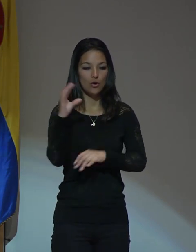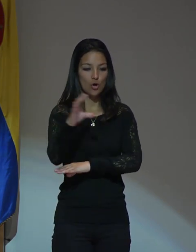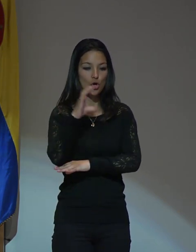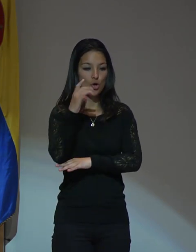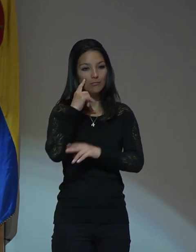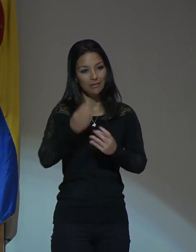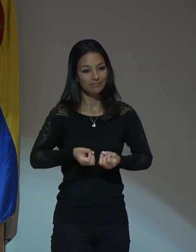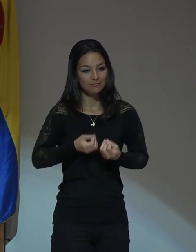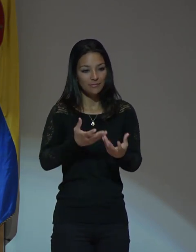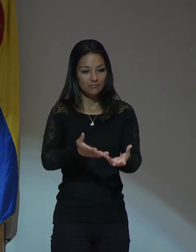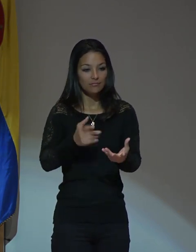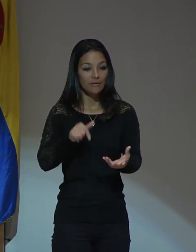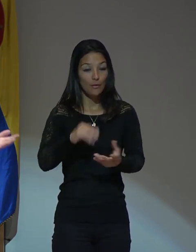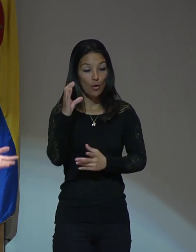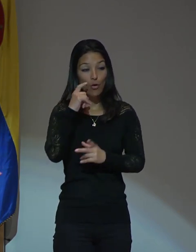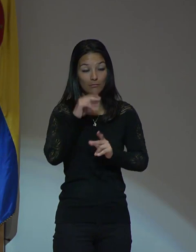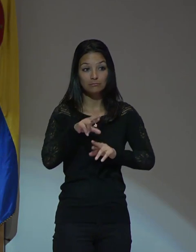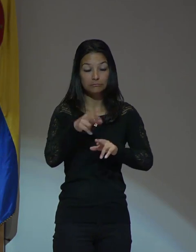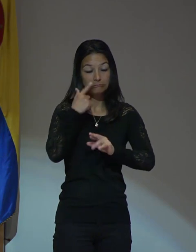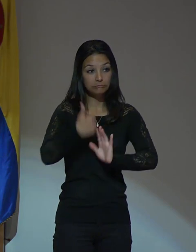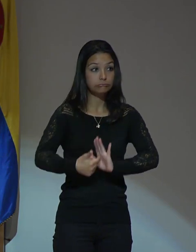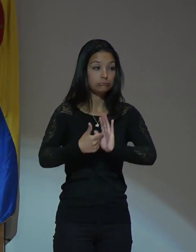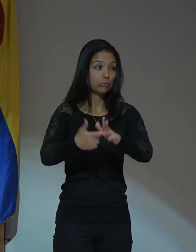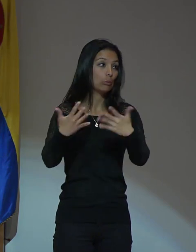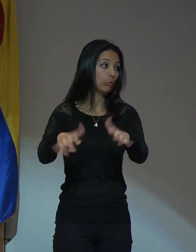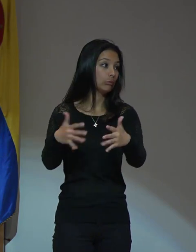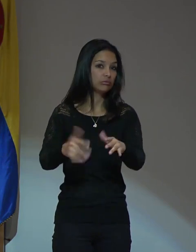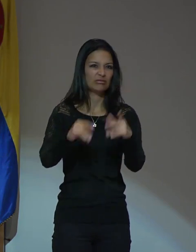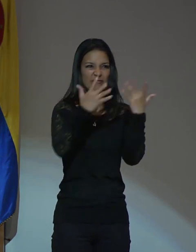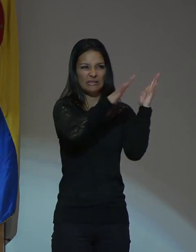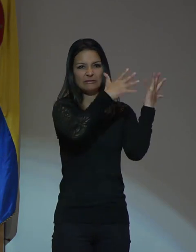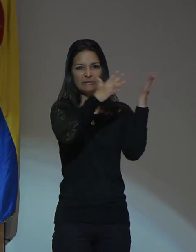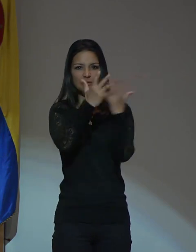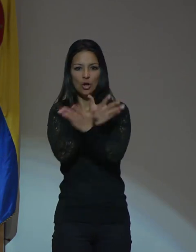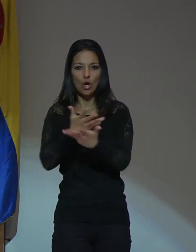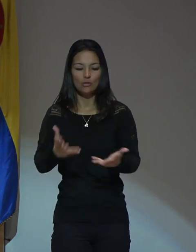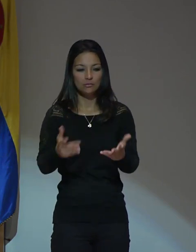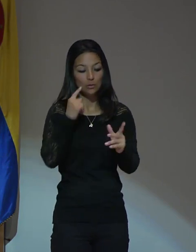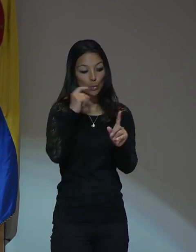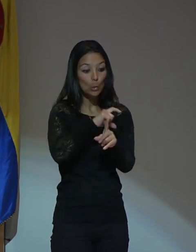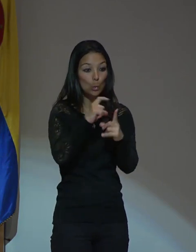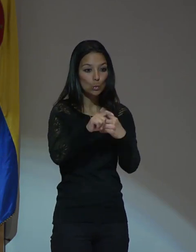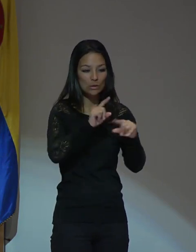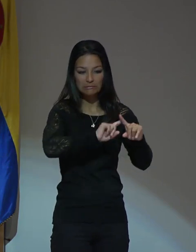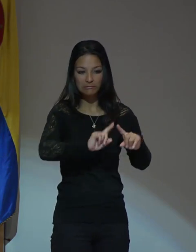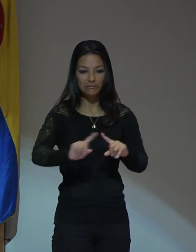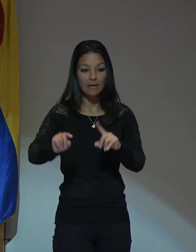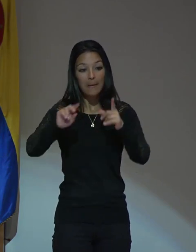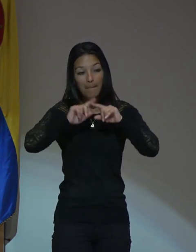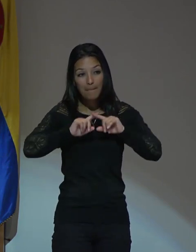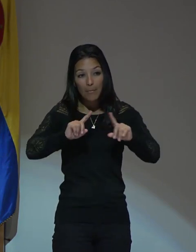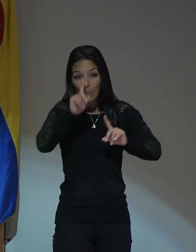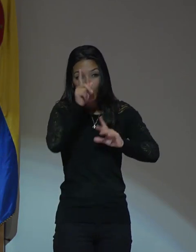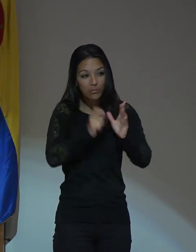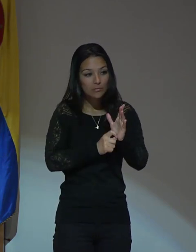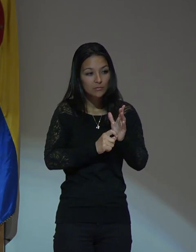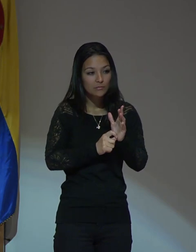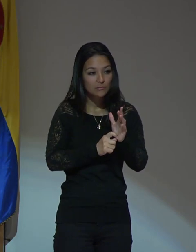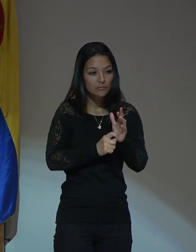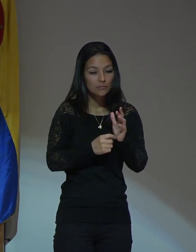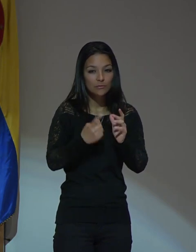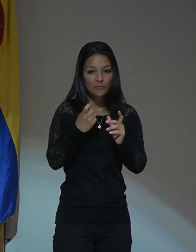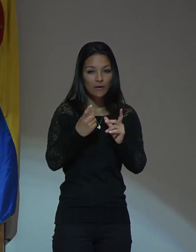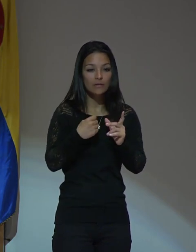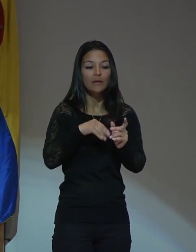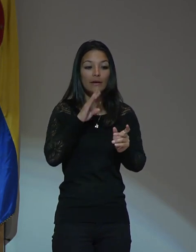tanto representa en sus fiestas en su cultura pero no hay que olvidarse de las